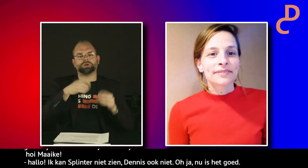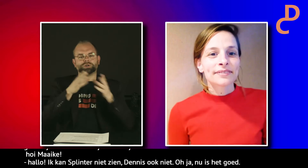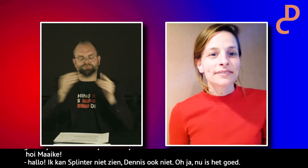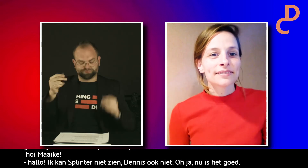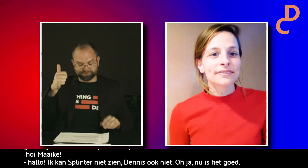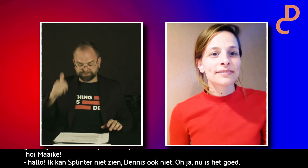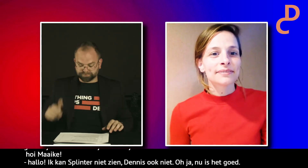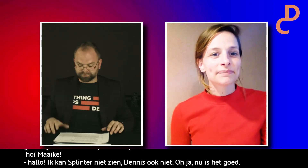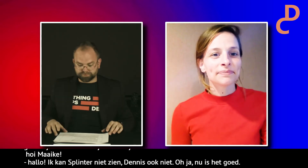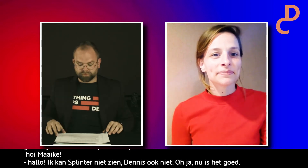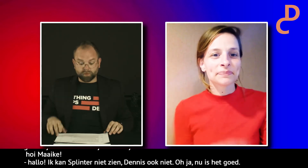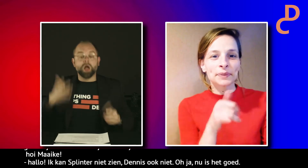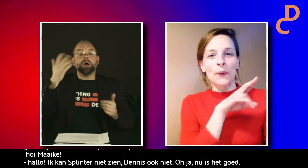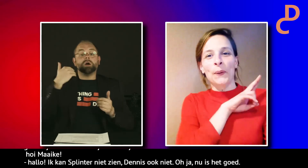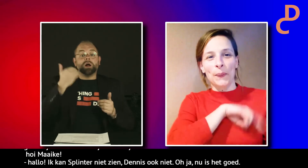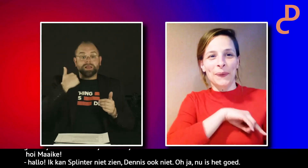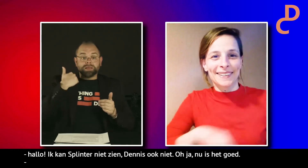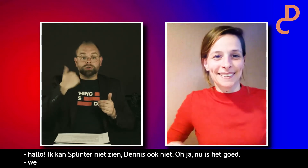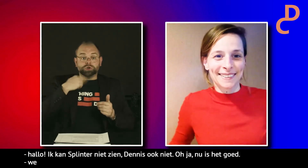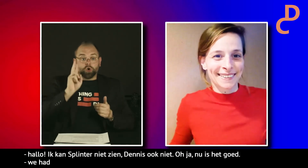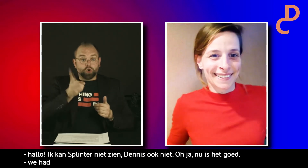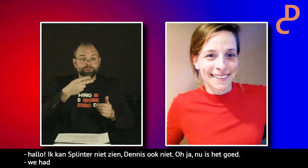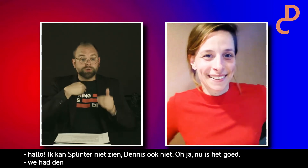We hadden wat technische problemen, maar het is nu gelukt. Gelukkig.